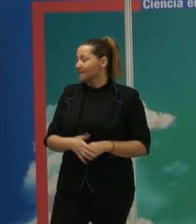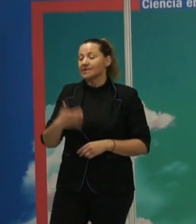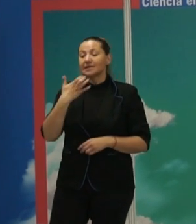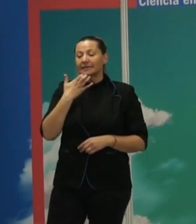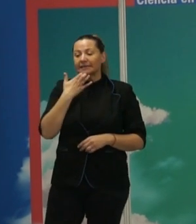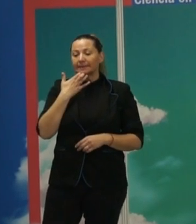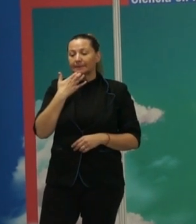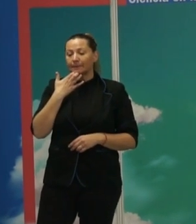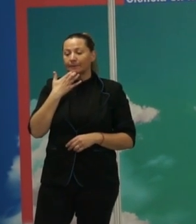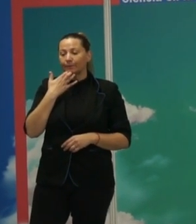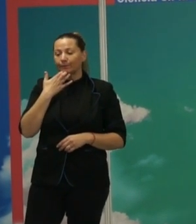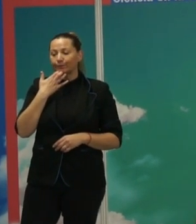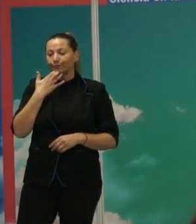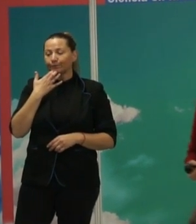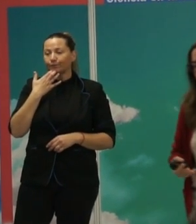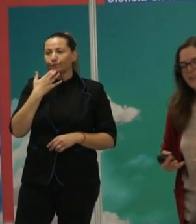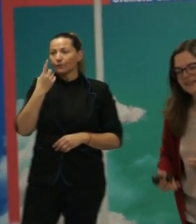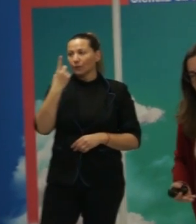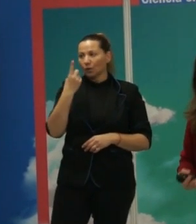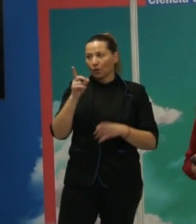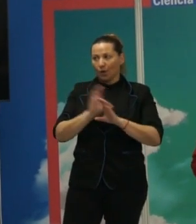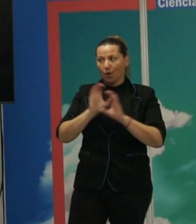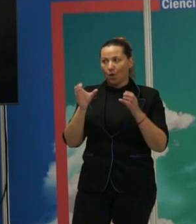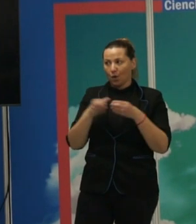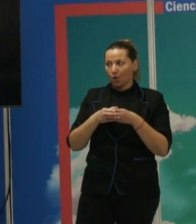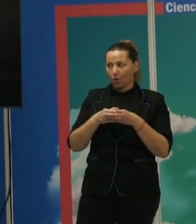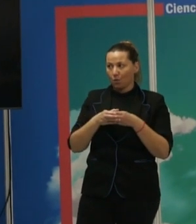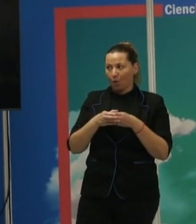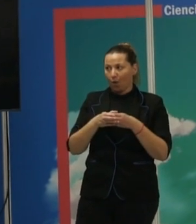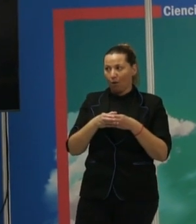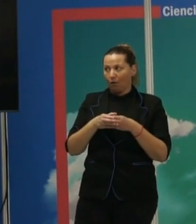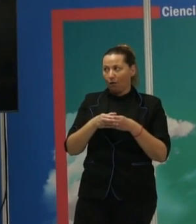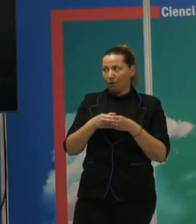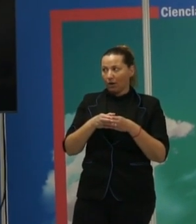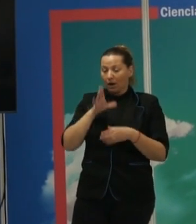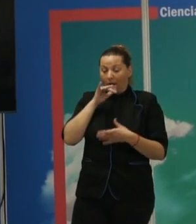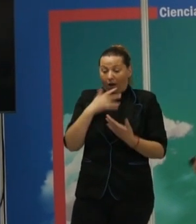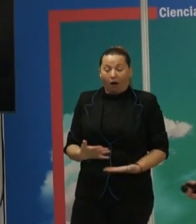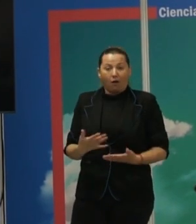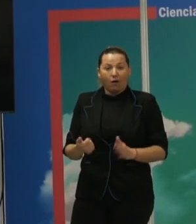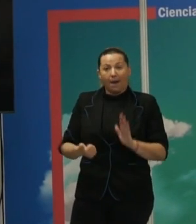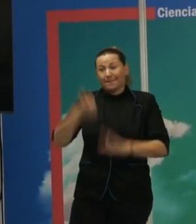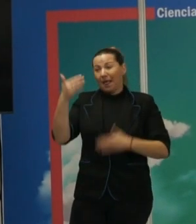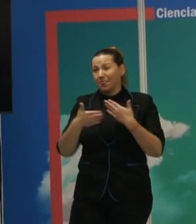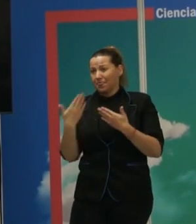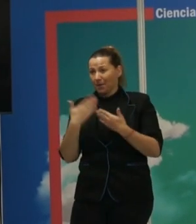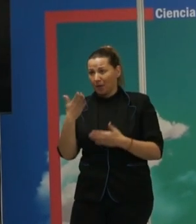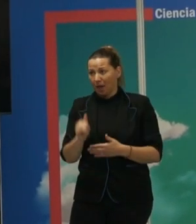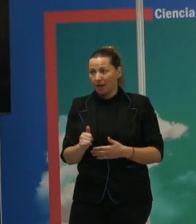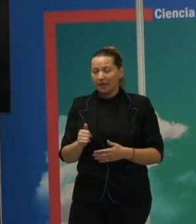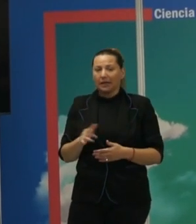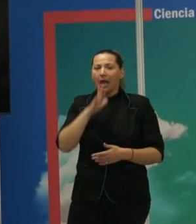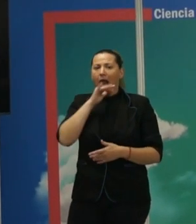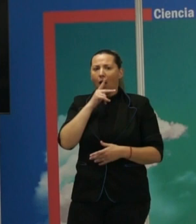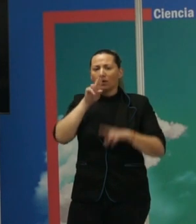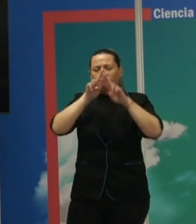Si vamos a uno de los grupos identitarios que ahora mismo está más en boga, digamos, estudia más